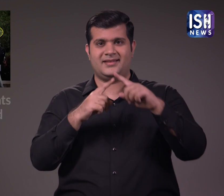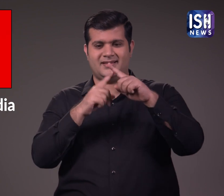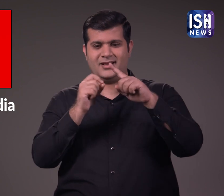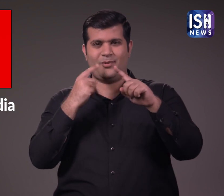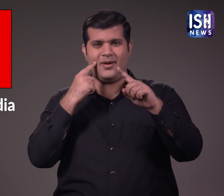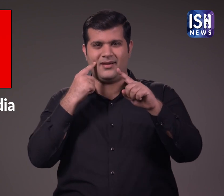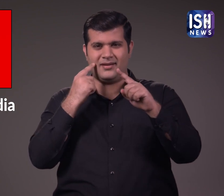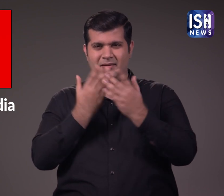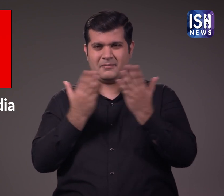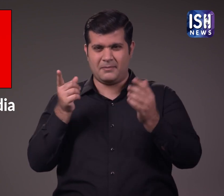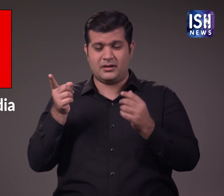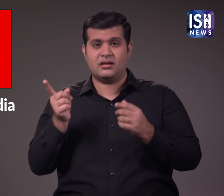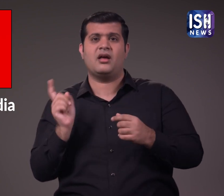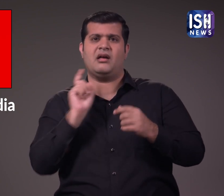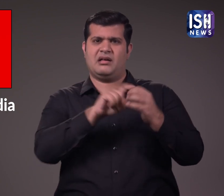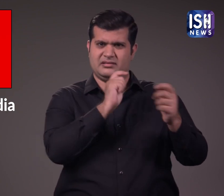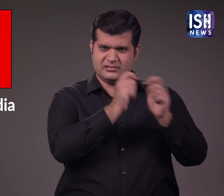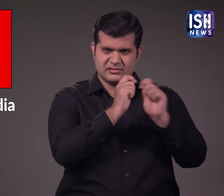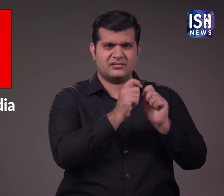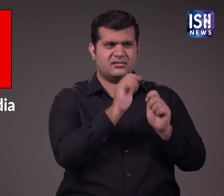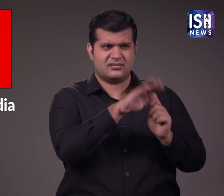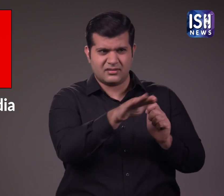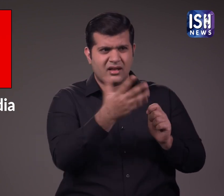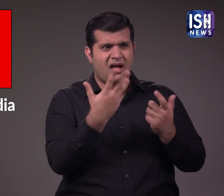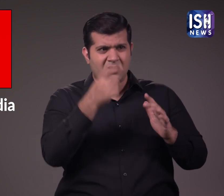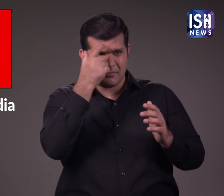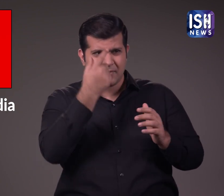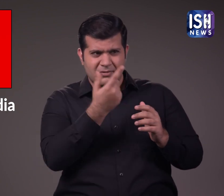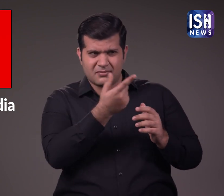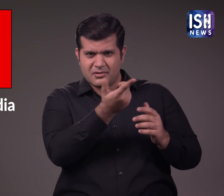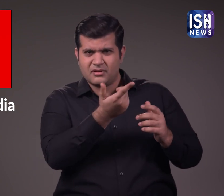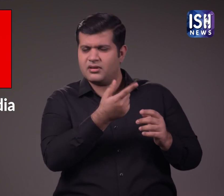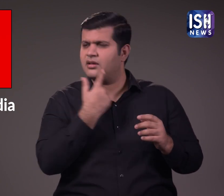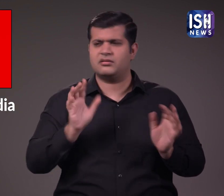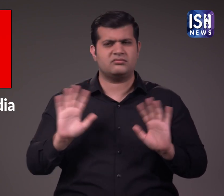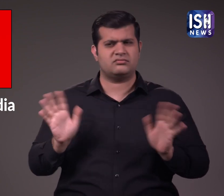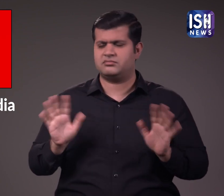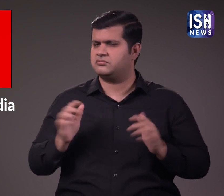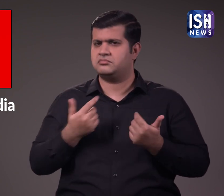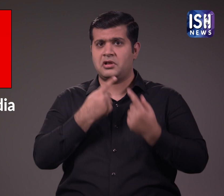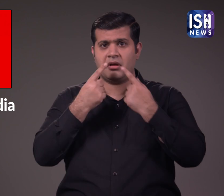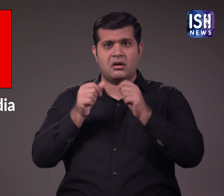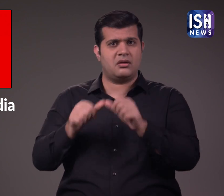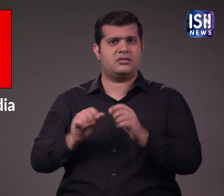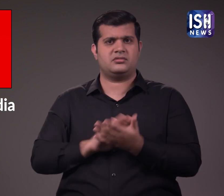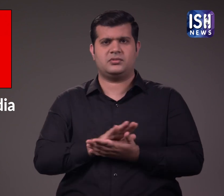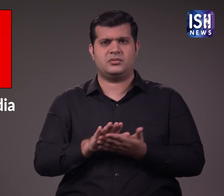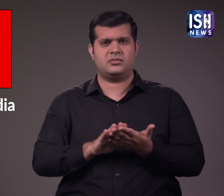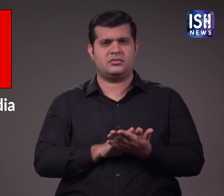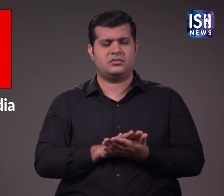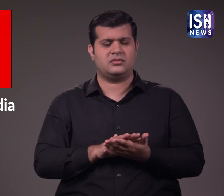टीओ आई ने छात्र से बात करने की कोशिश की लेकिन किसी ने भी घटना के बारे में कोई टिपनी नहीं की